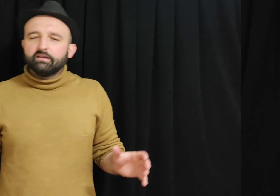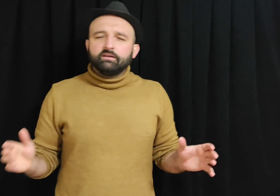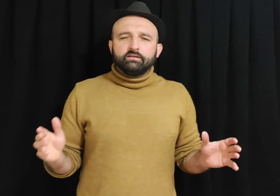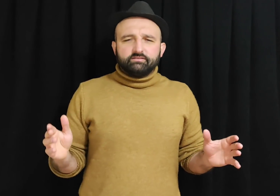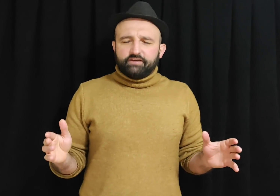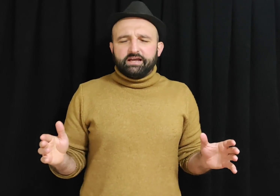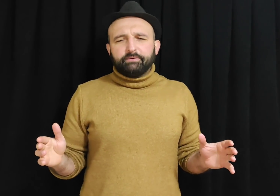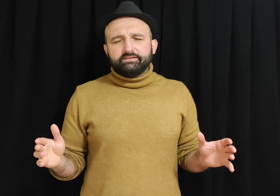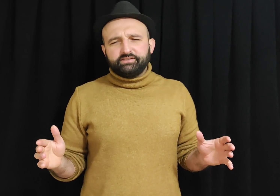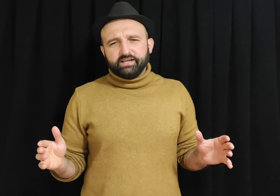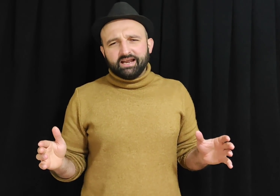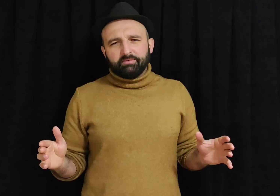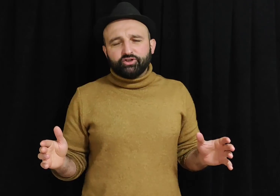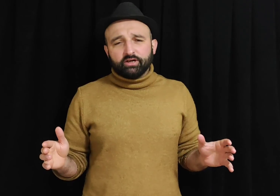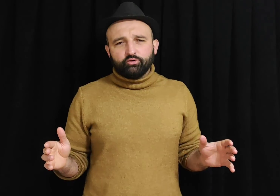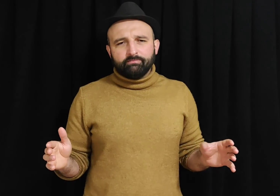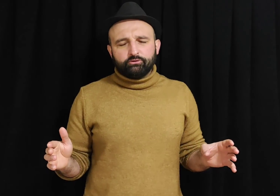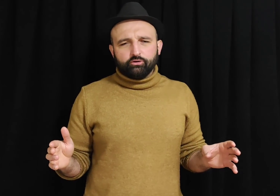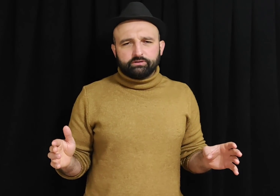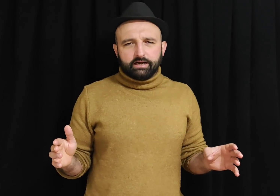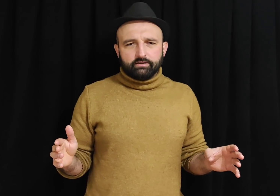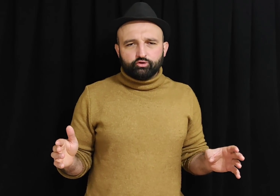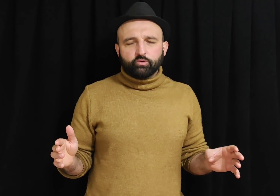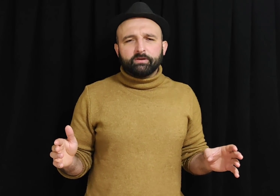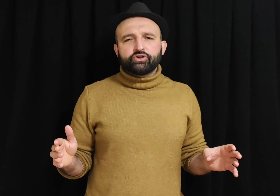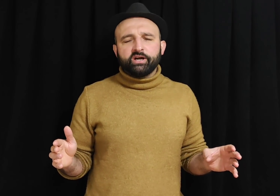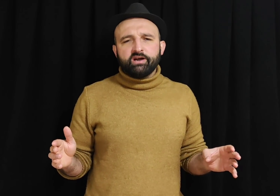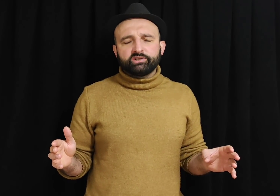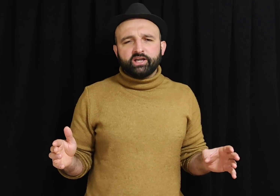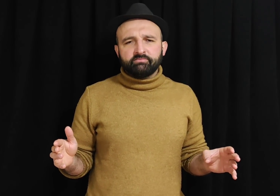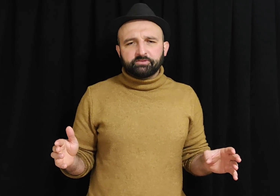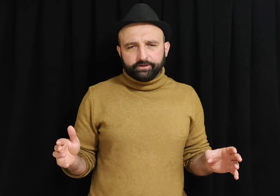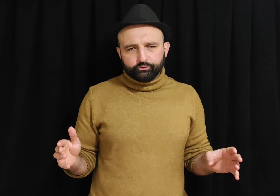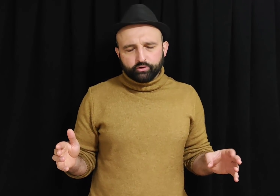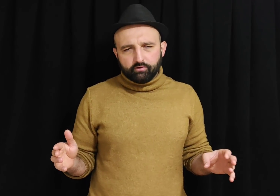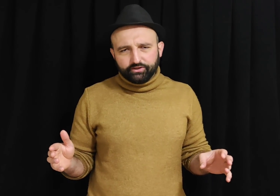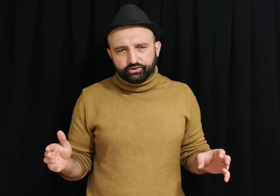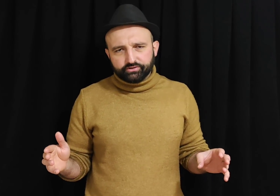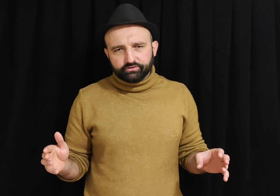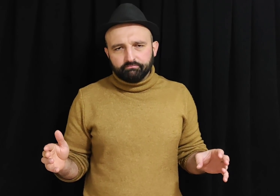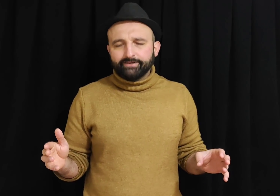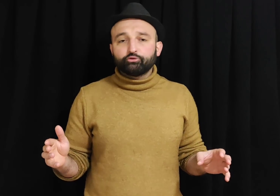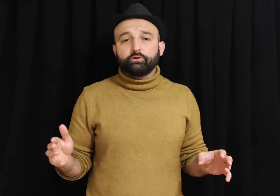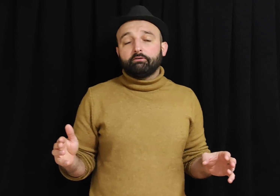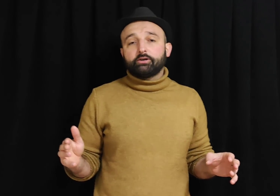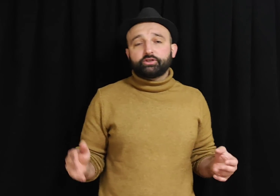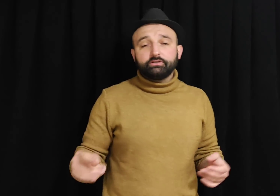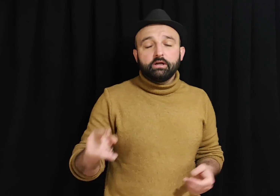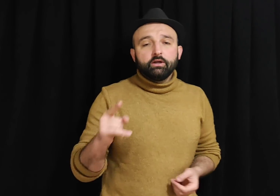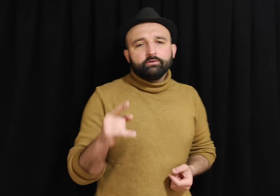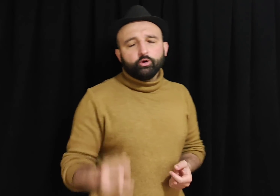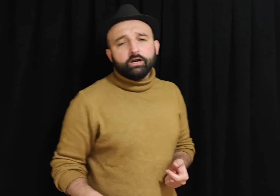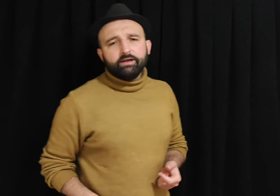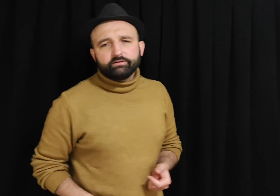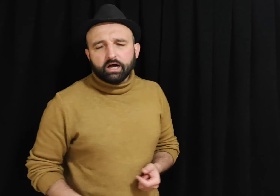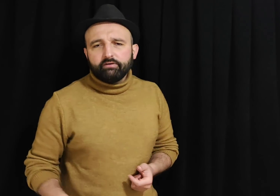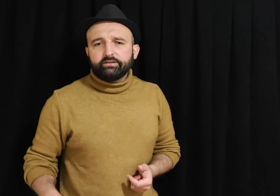Zafer Partisi Genel Başkanı Ümit Özdağ. Cumhurbaşkanı adayımız Mansur Yavaş'tır. Mansur Yavaş'ı göreve davet